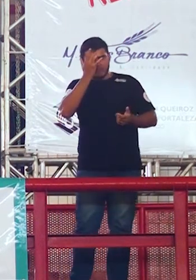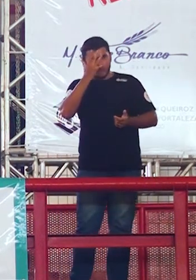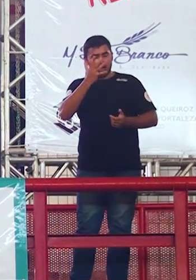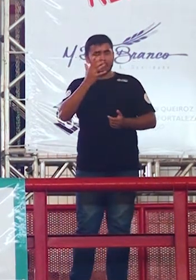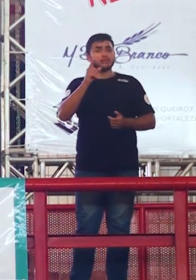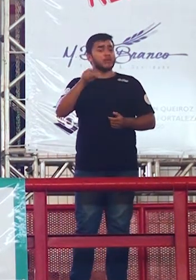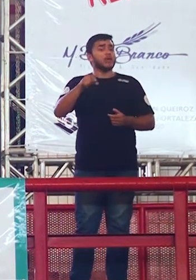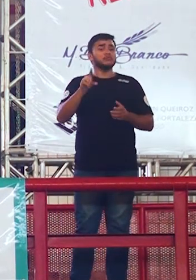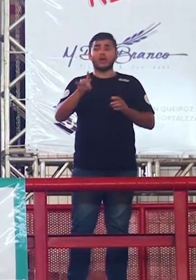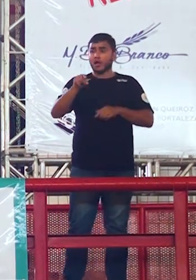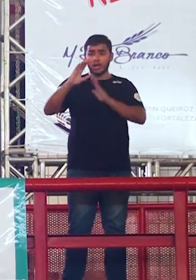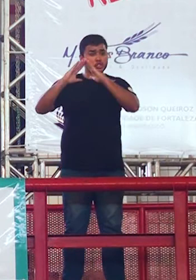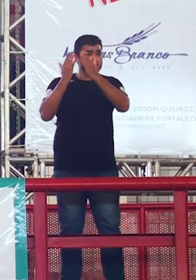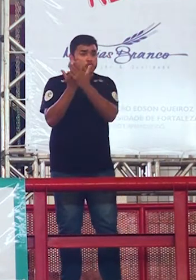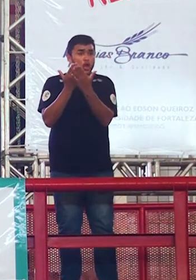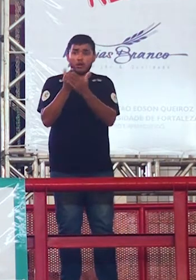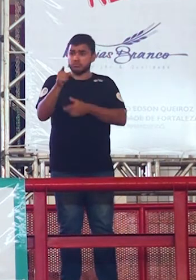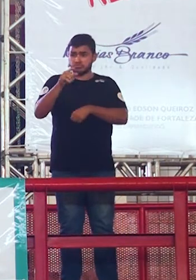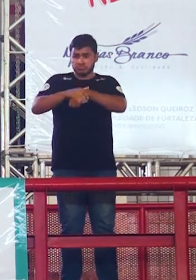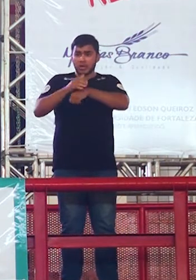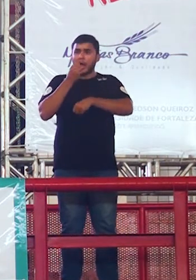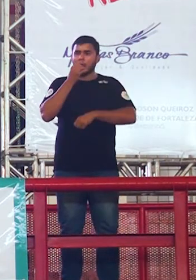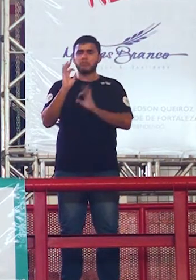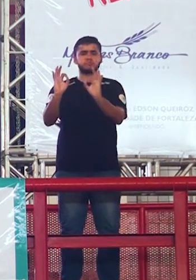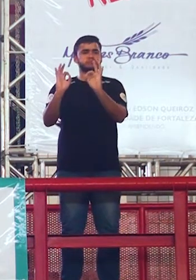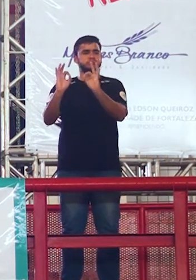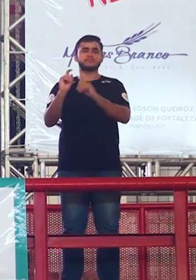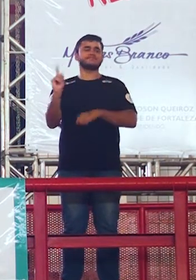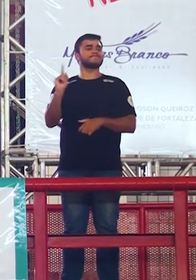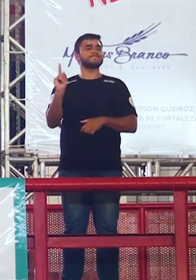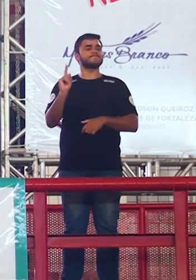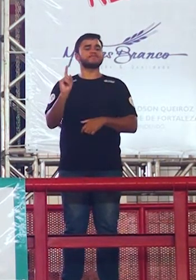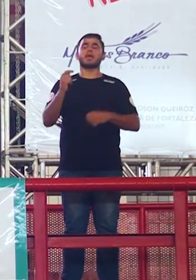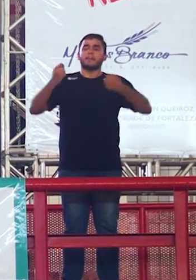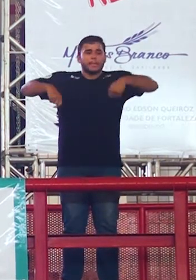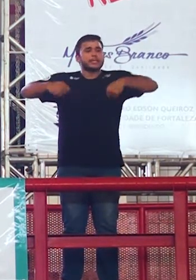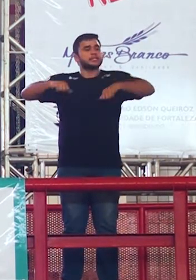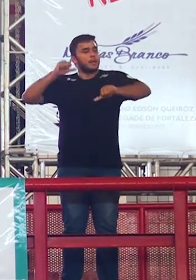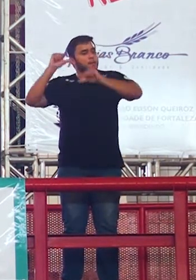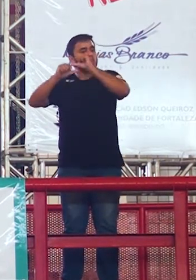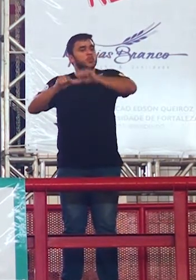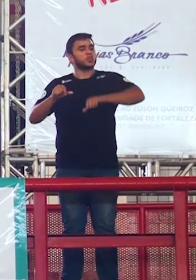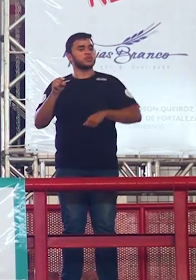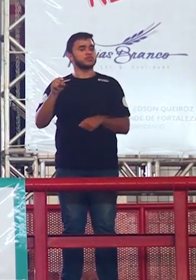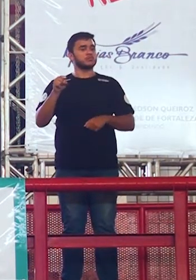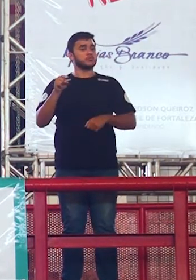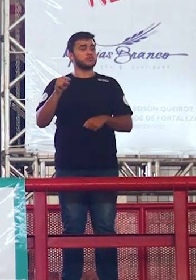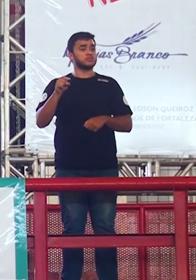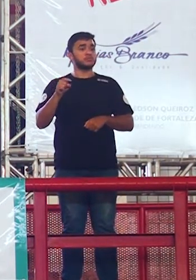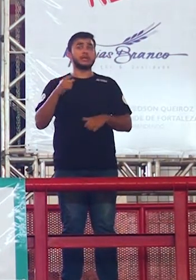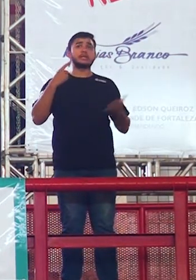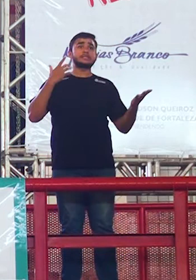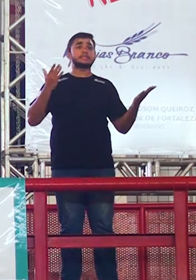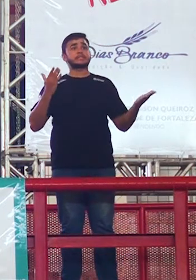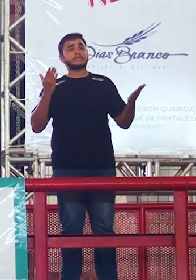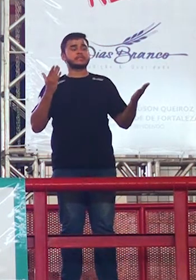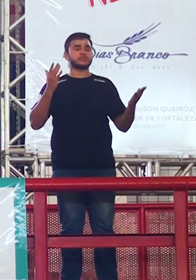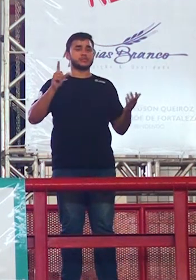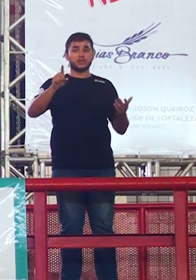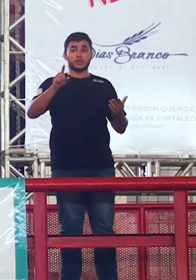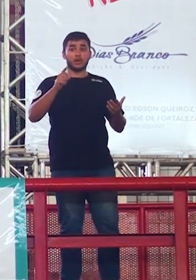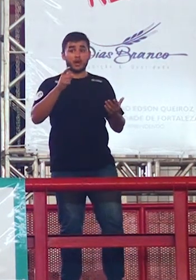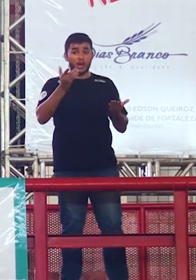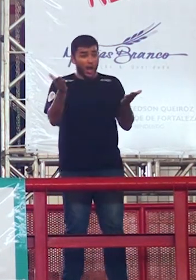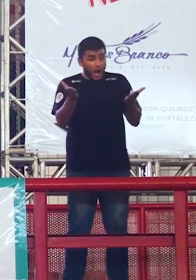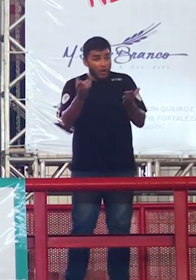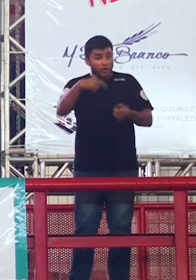fácil sim dissertar as vezes é que a galera complica a coisa porque que eu não tive essa aula antes mas